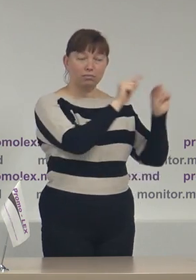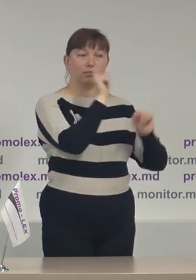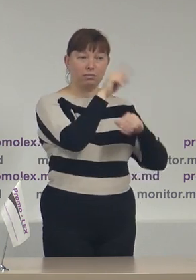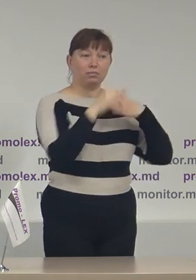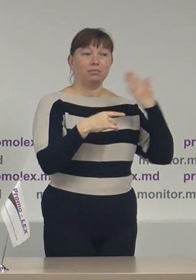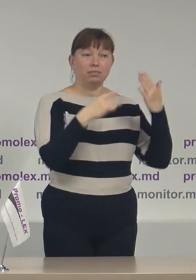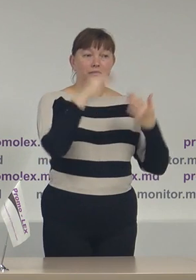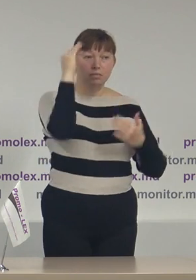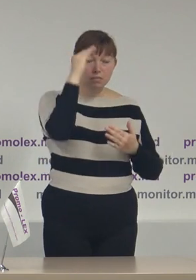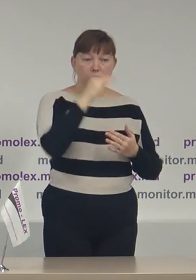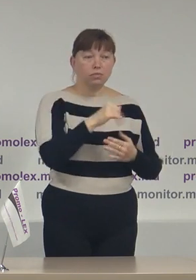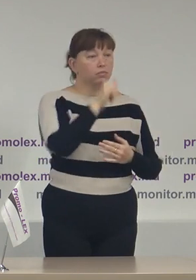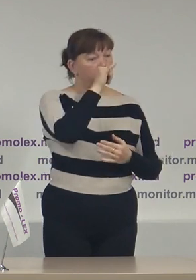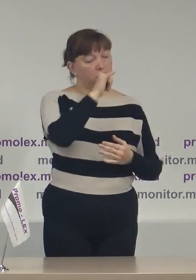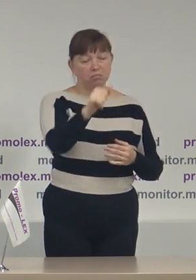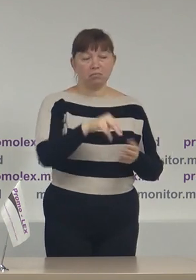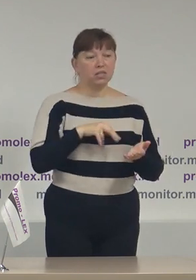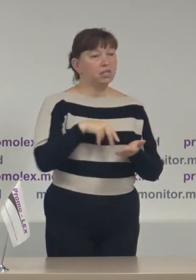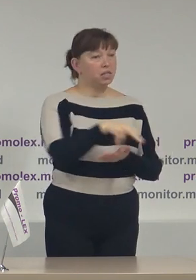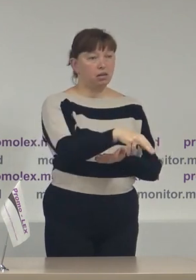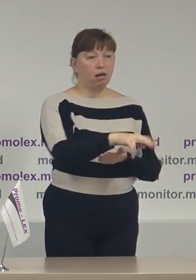și nu a fost lăsat să treacă,